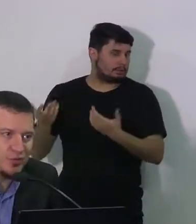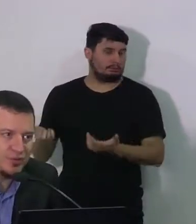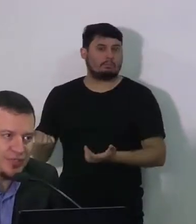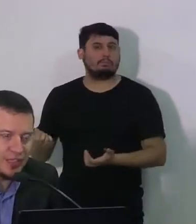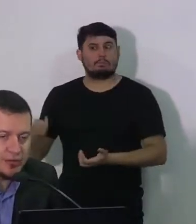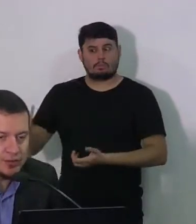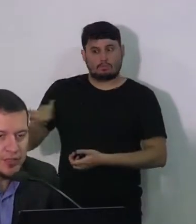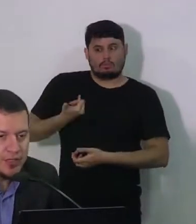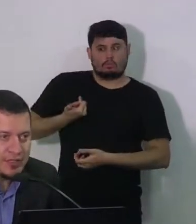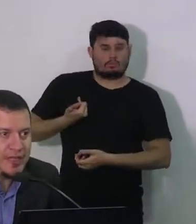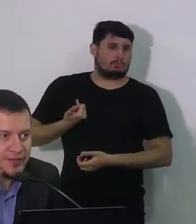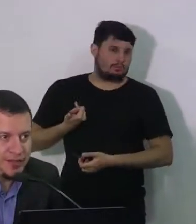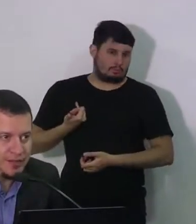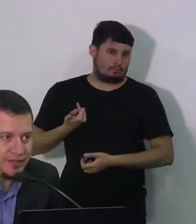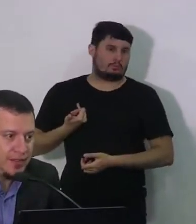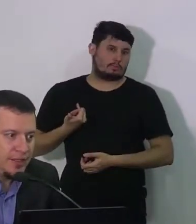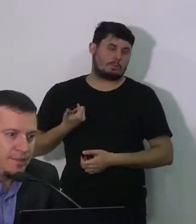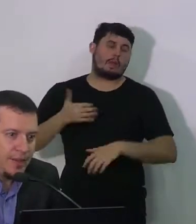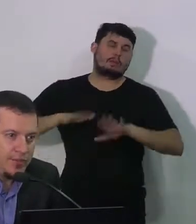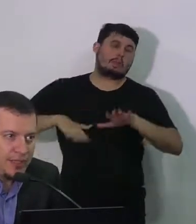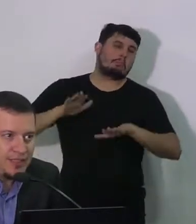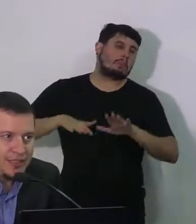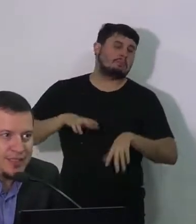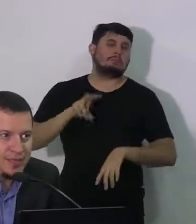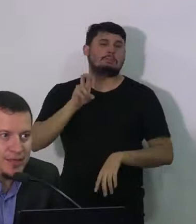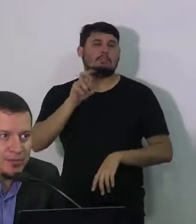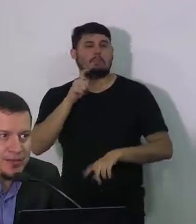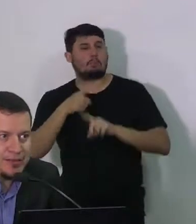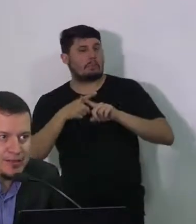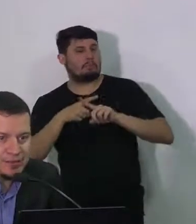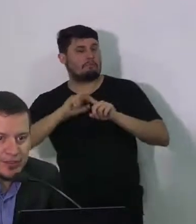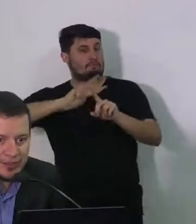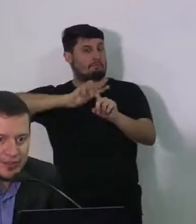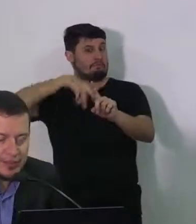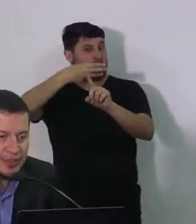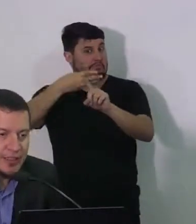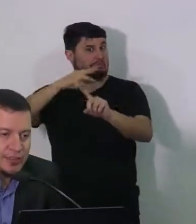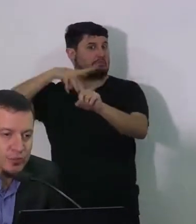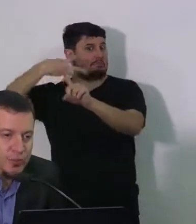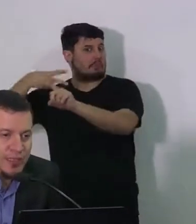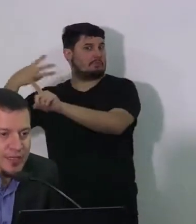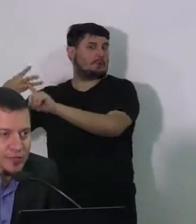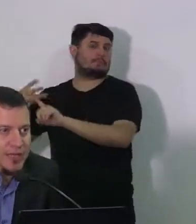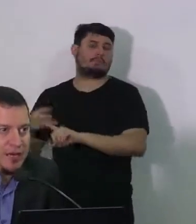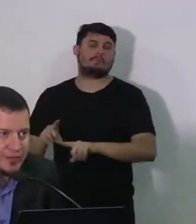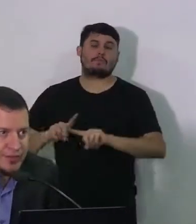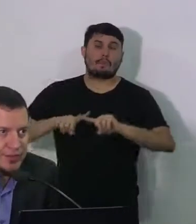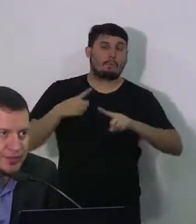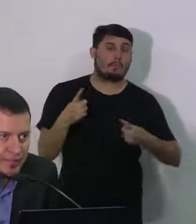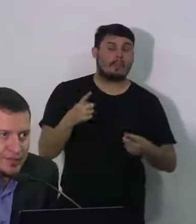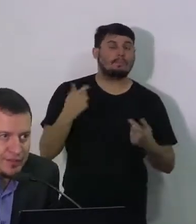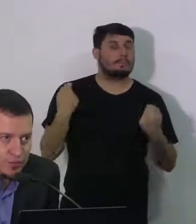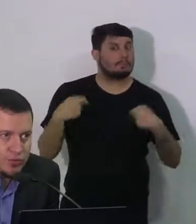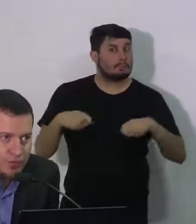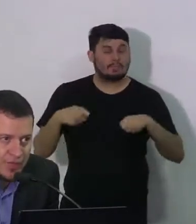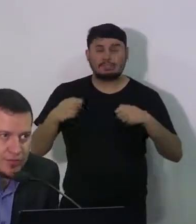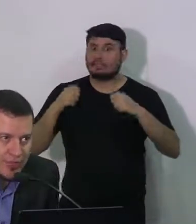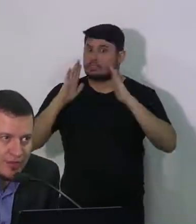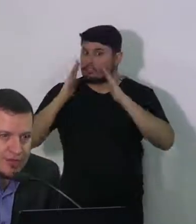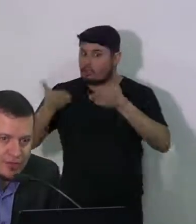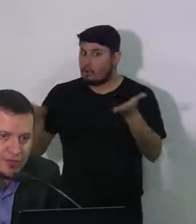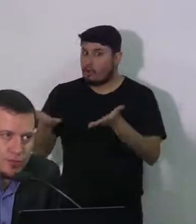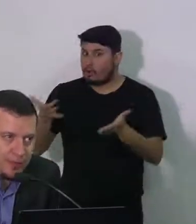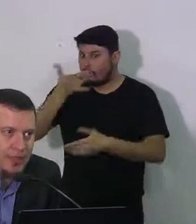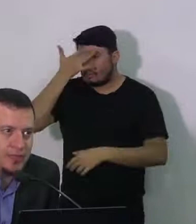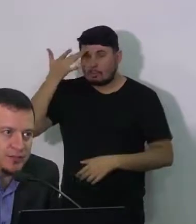que a gente tem de casos notificados e 10 vezes. Mas o que tem chamado mais atenção da gente são o número de casos graves. E aí, todos os